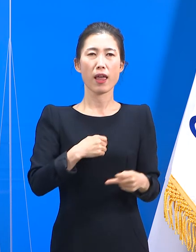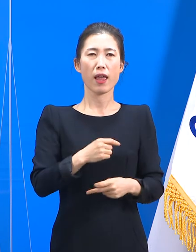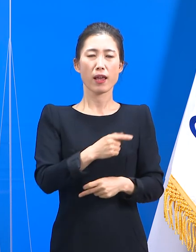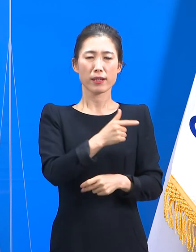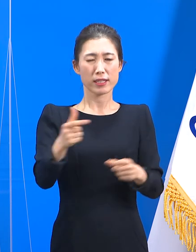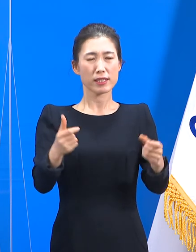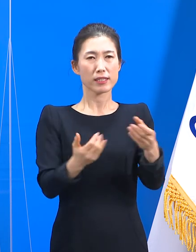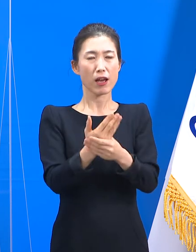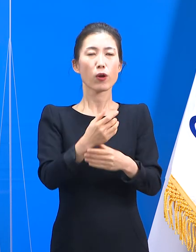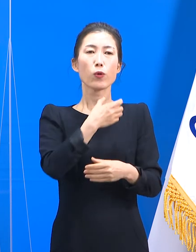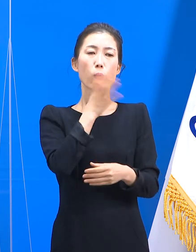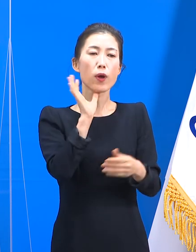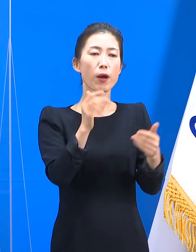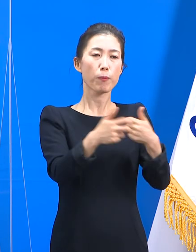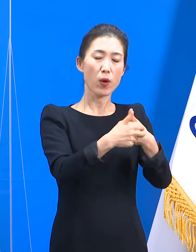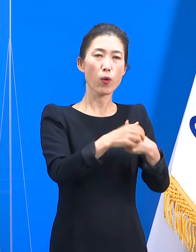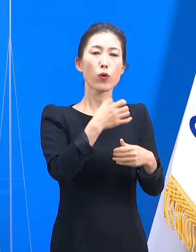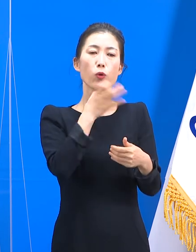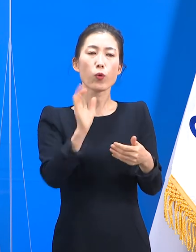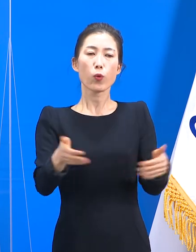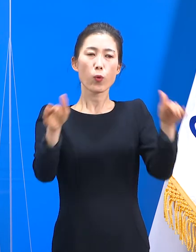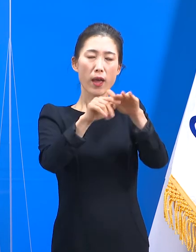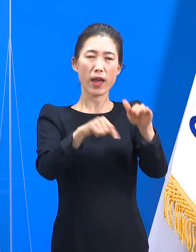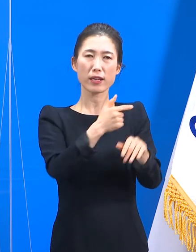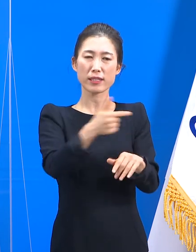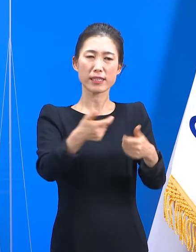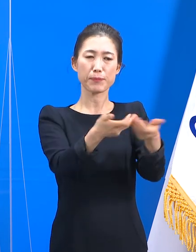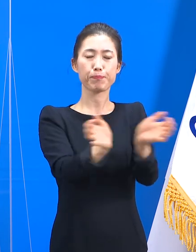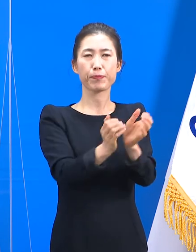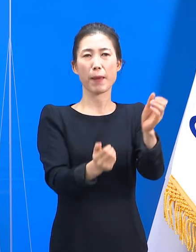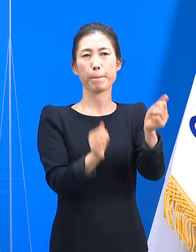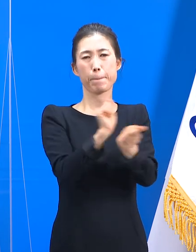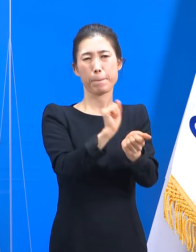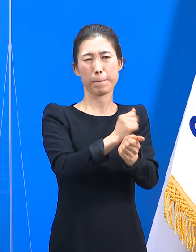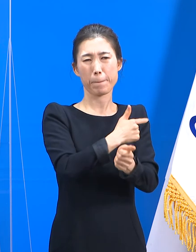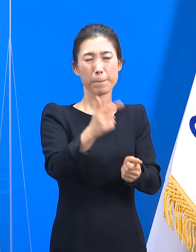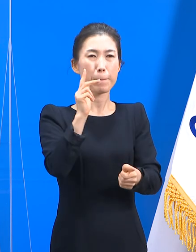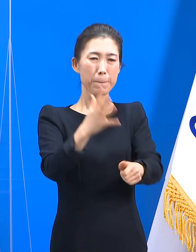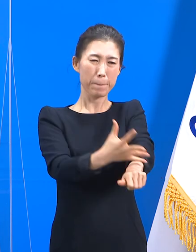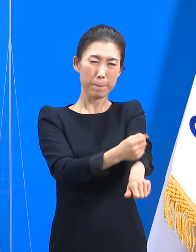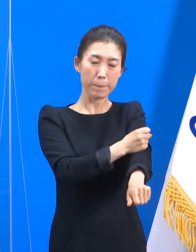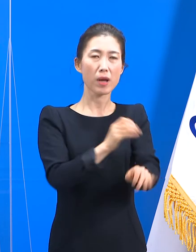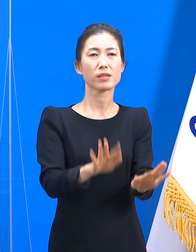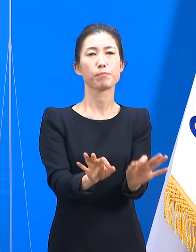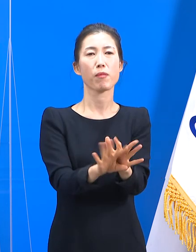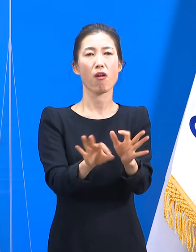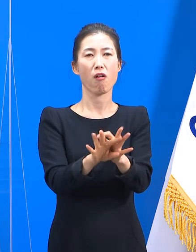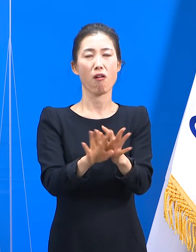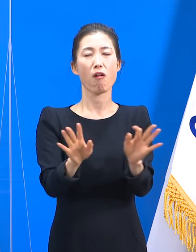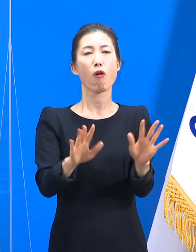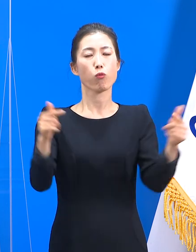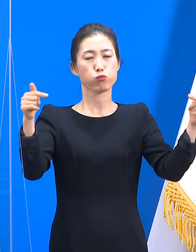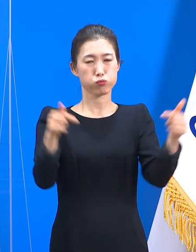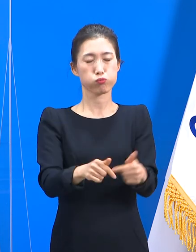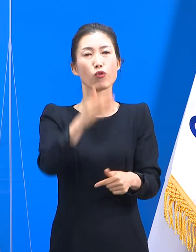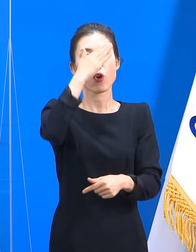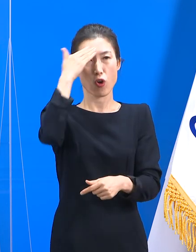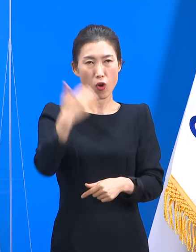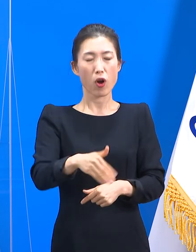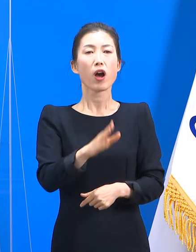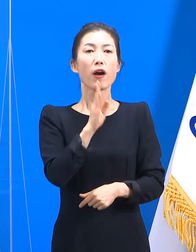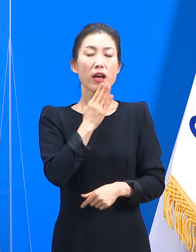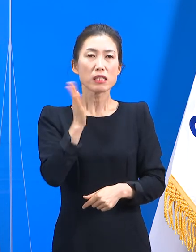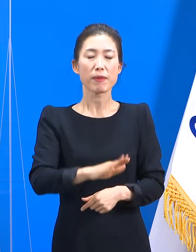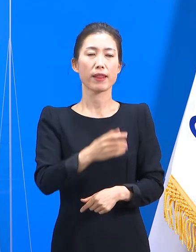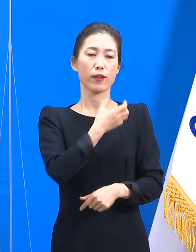안겼던 요양병원과 요양원의 집단감염은 잘 조절되고 있지만 그 외에도 고령자나